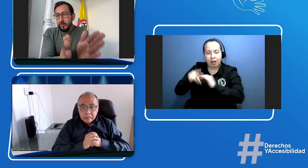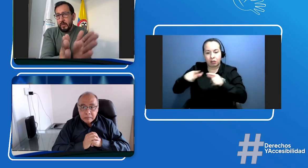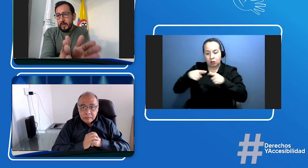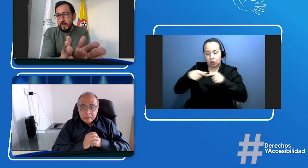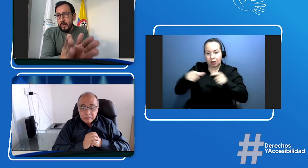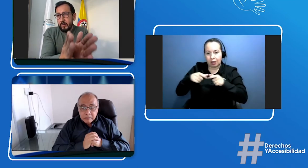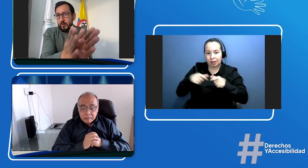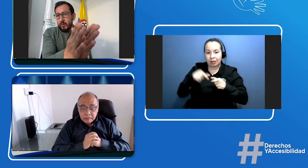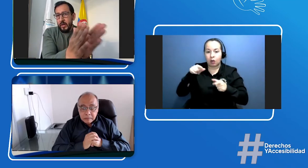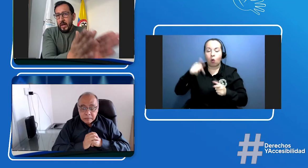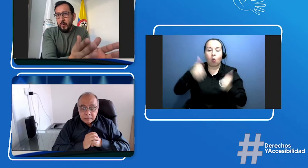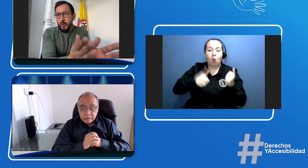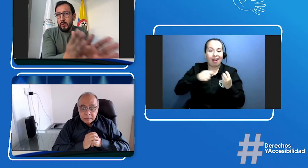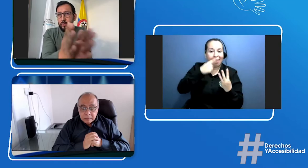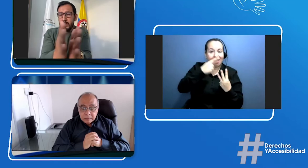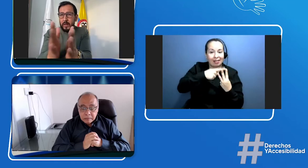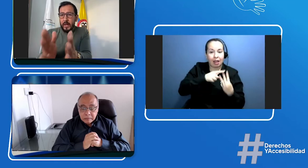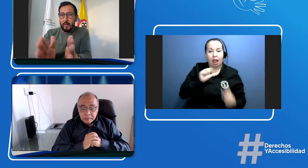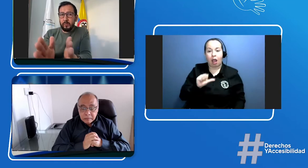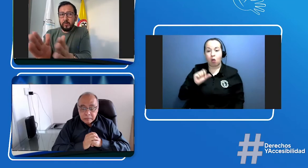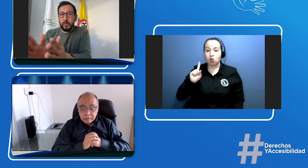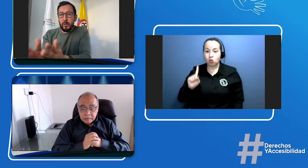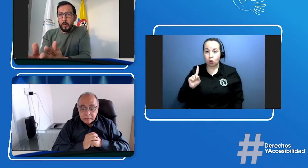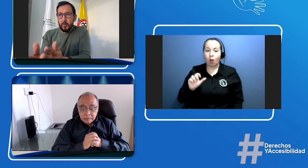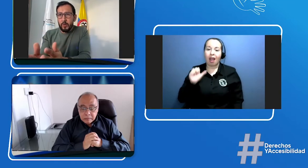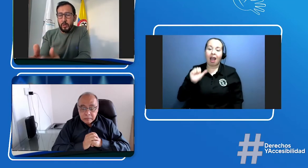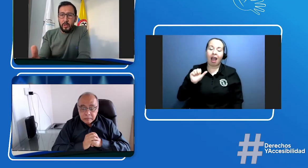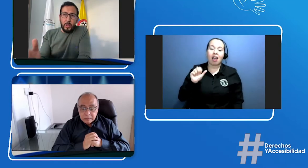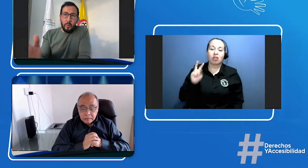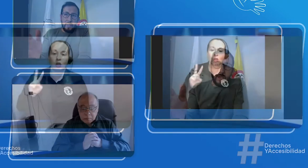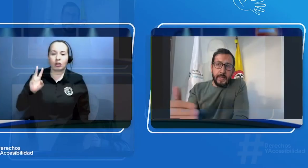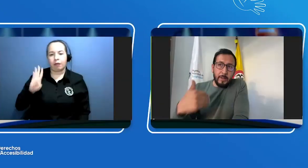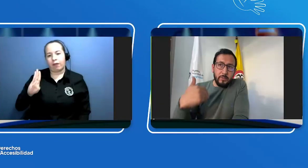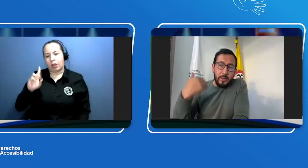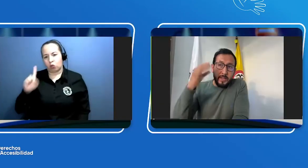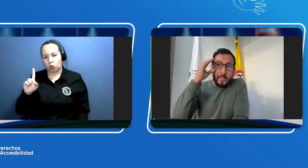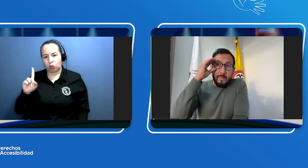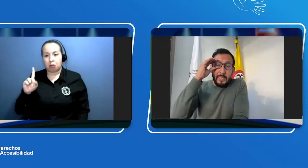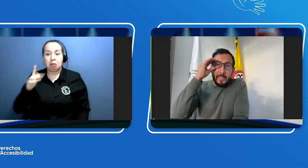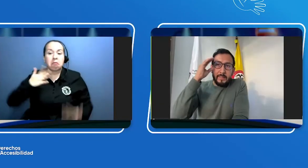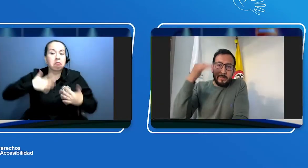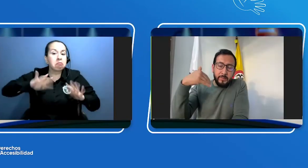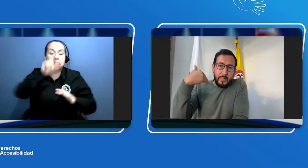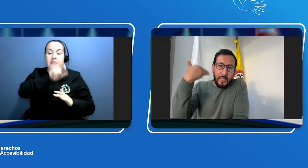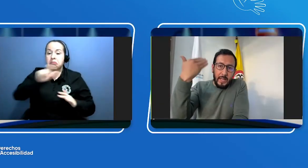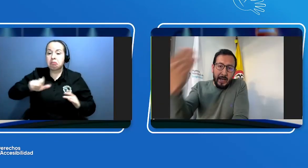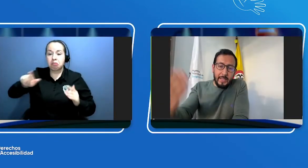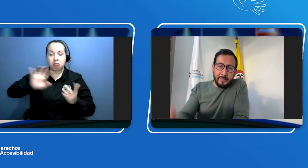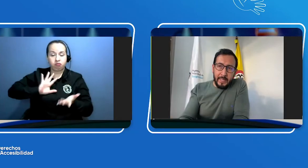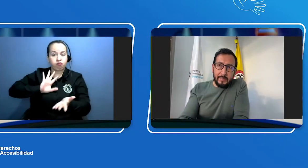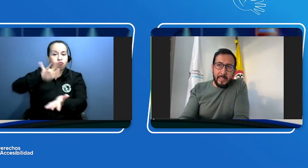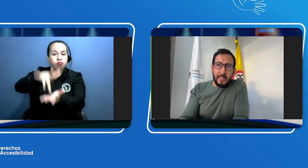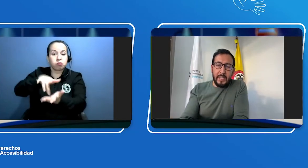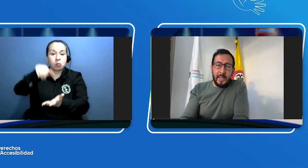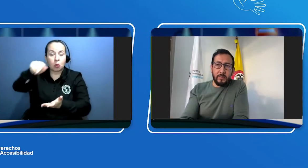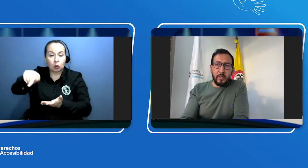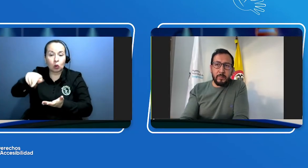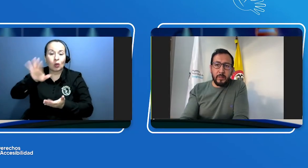licencias de conducción A1, A2 y B1. Cualquier persona que vaya al CRC y le hagan su respectivo